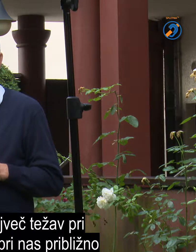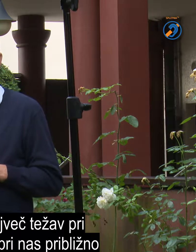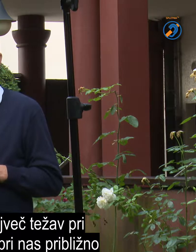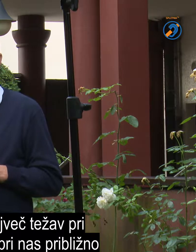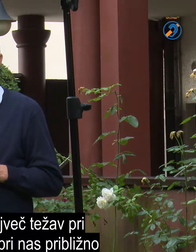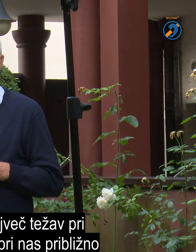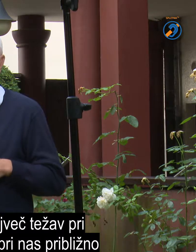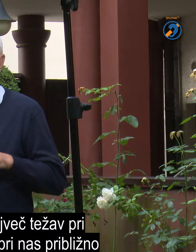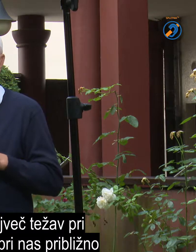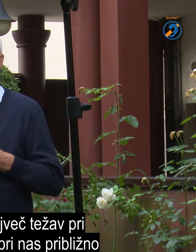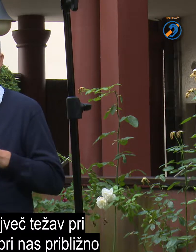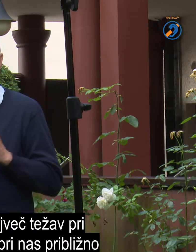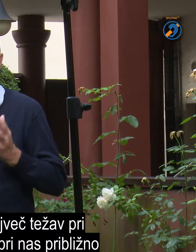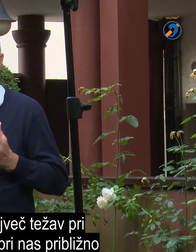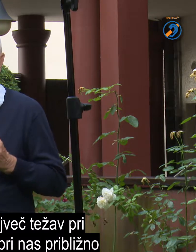Završi v za največ srednjo pokojnino.